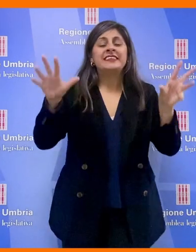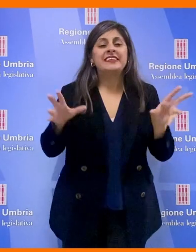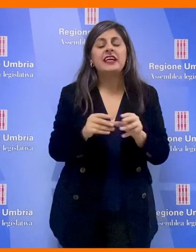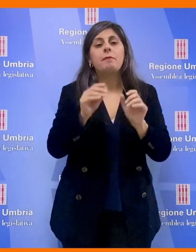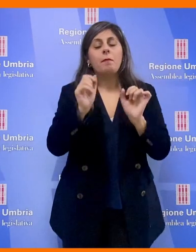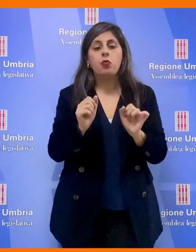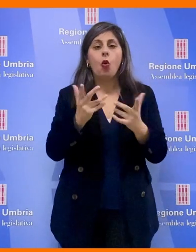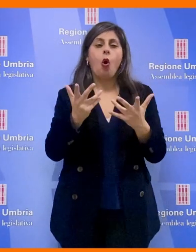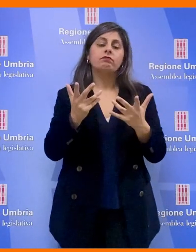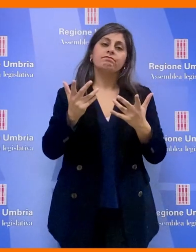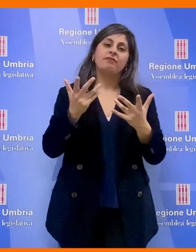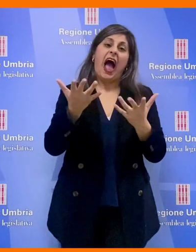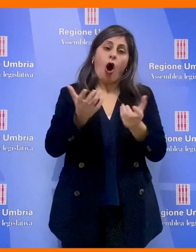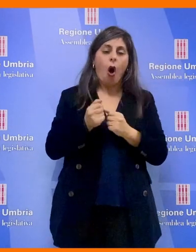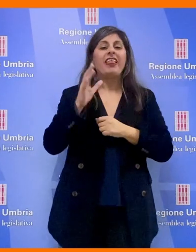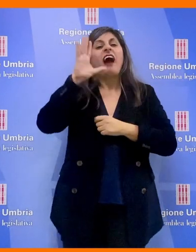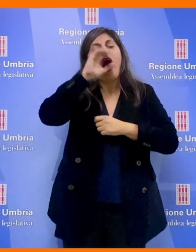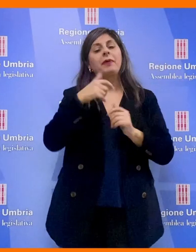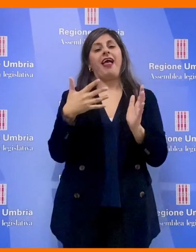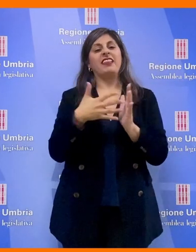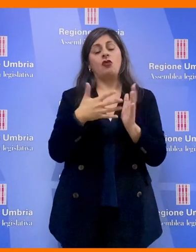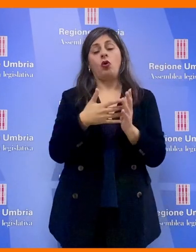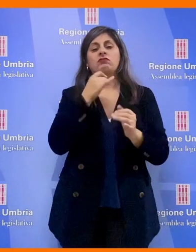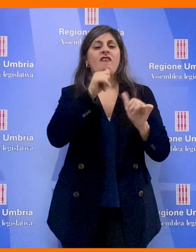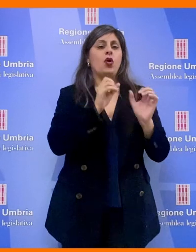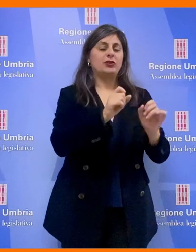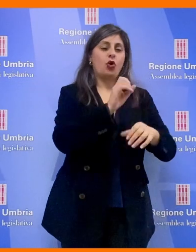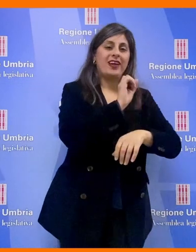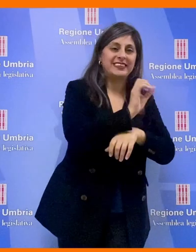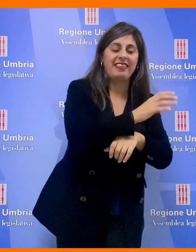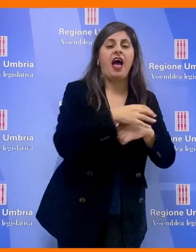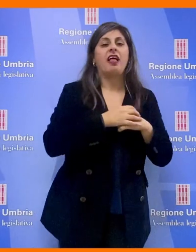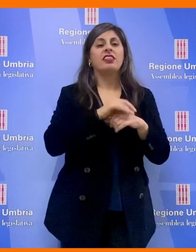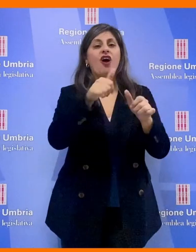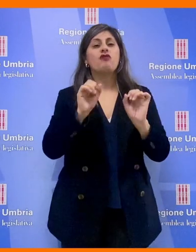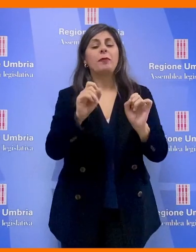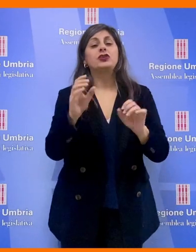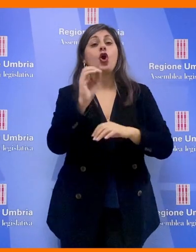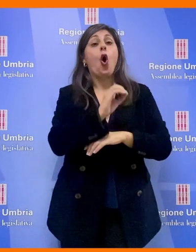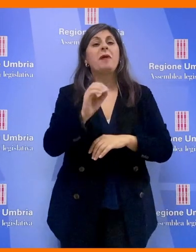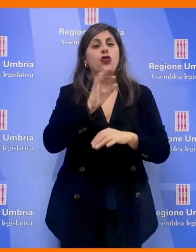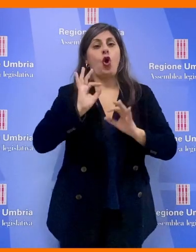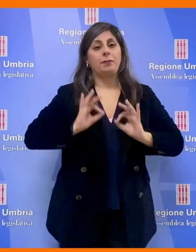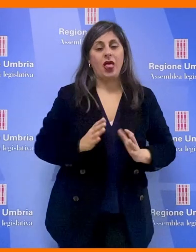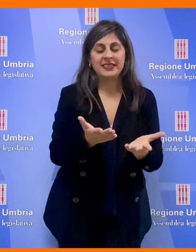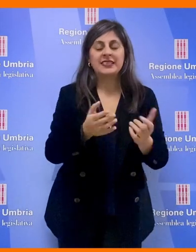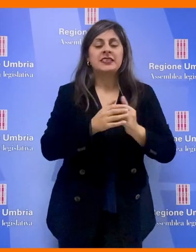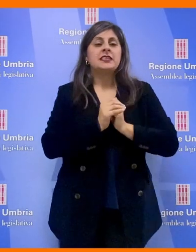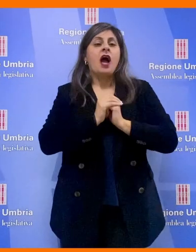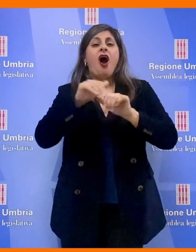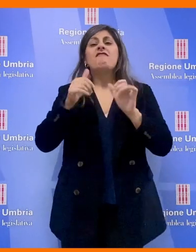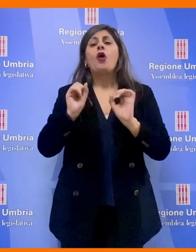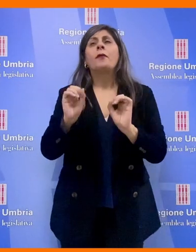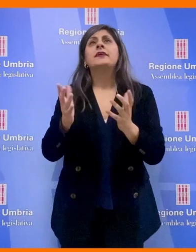e comprendere la difficoltà, quindi formazione per gli insegnanti, formazioni per gli operatori della polizia, formazioni